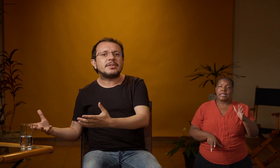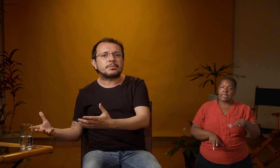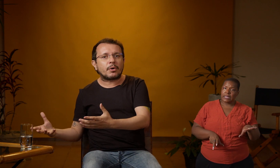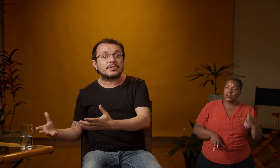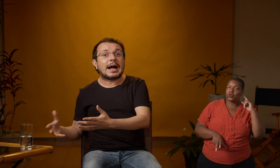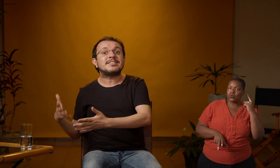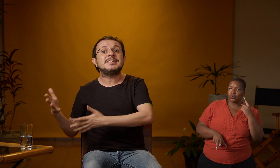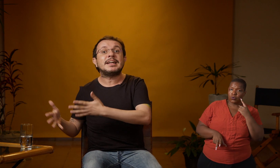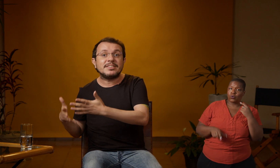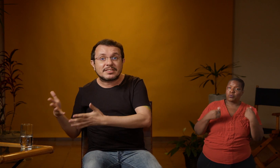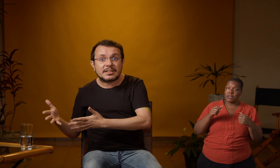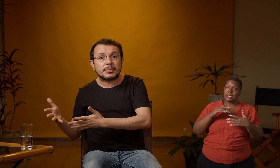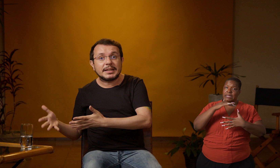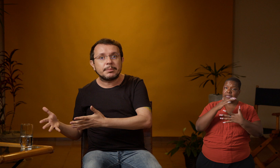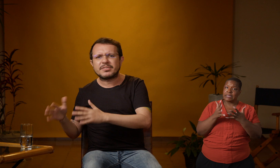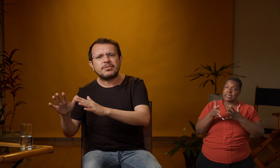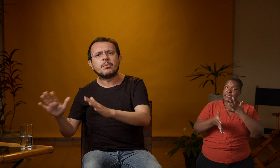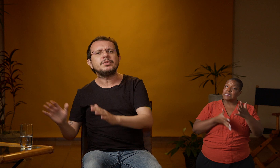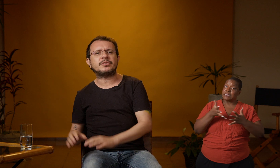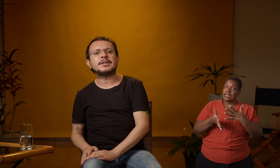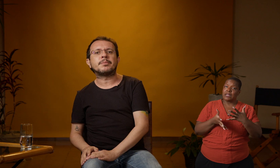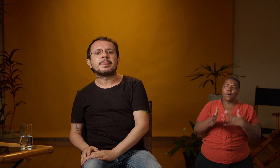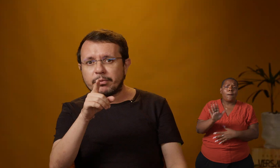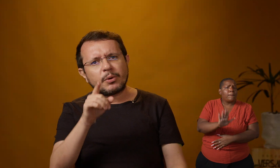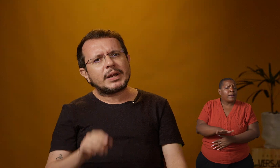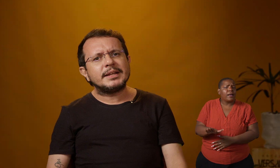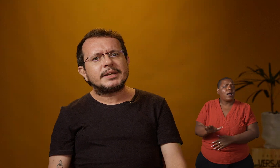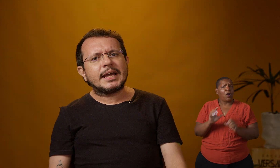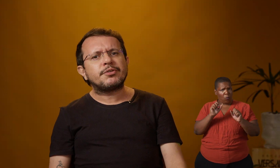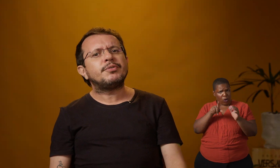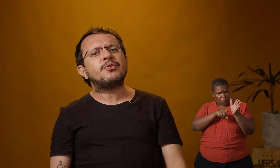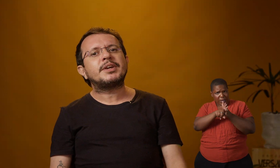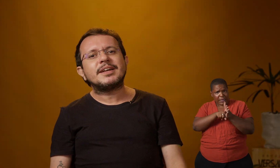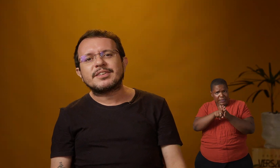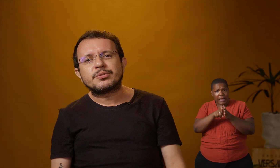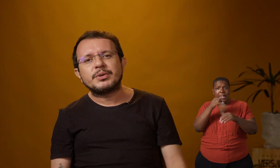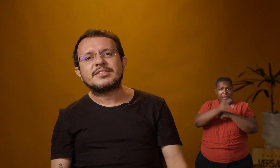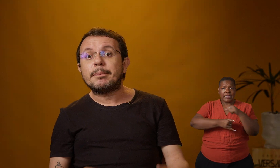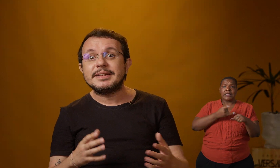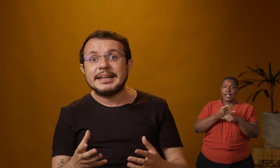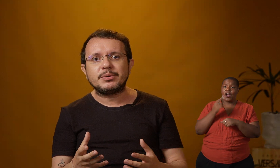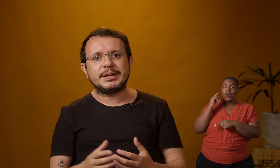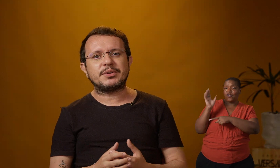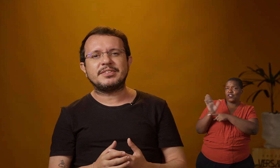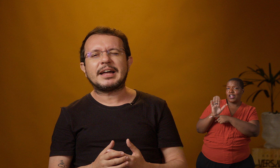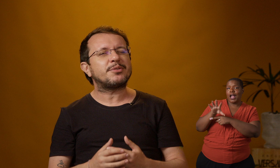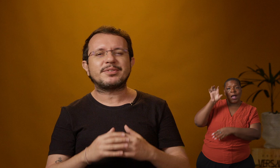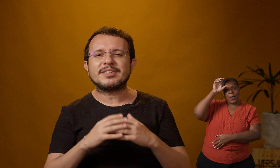ser exposta à sinalização em Libras desde muito cedo. Pode procurar na internet vídeo de crianças surdas aprendendo língua de sinais, você